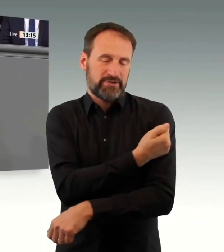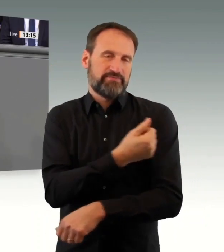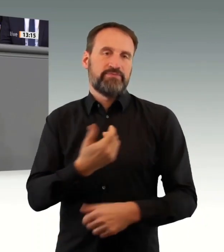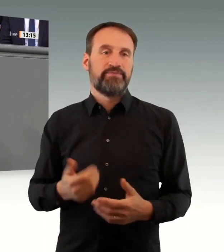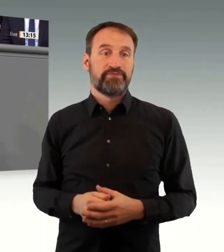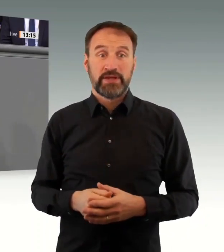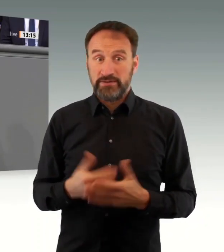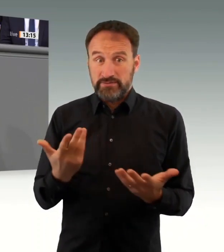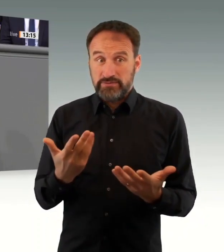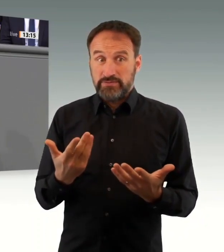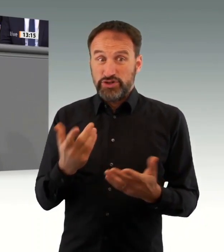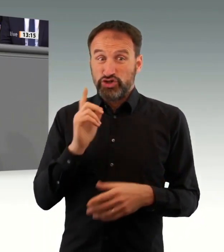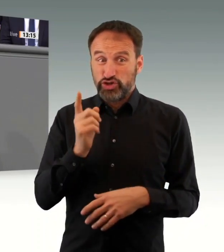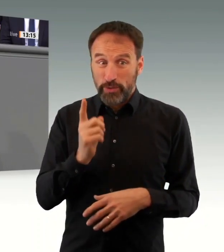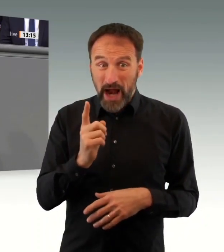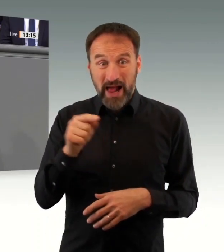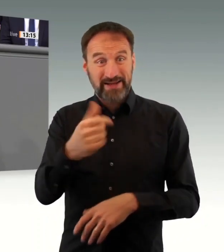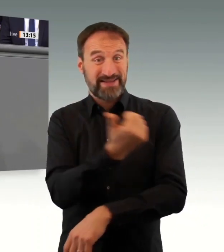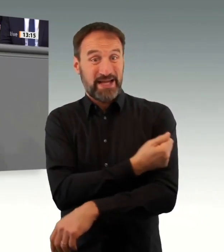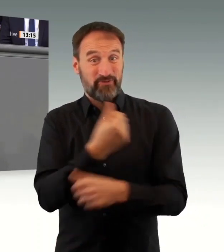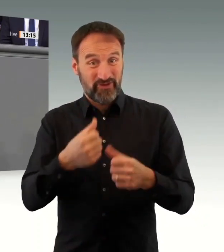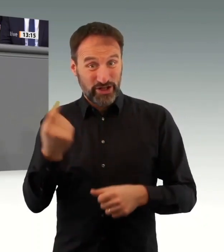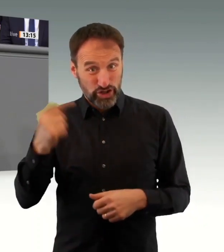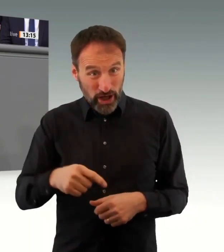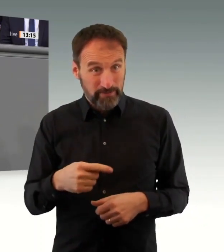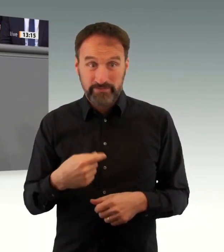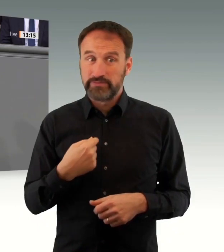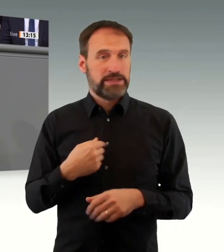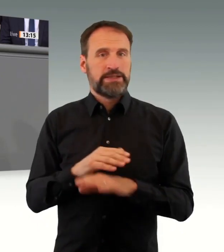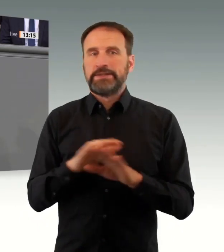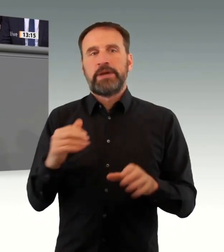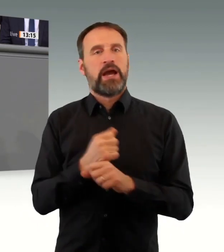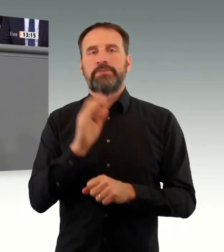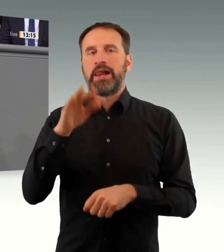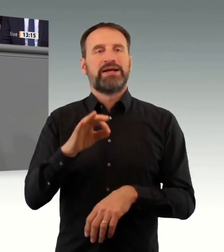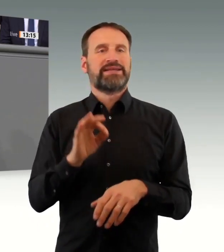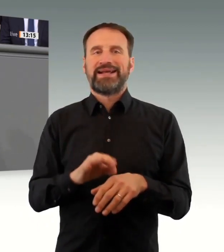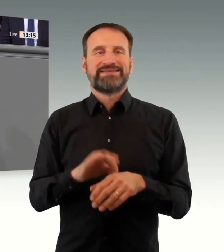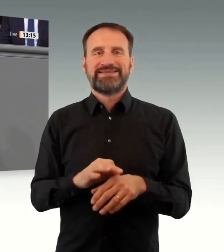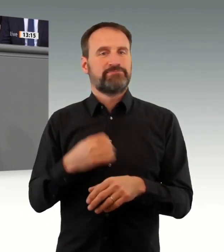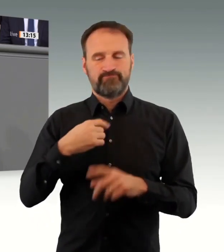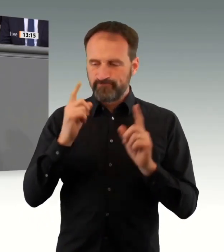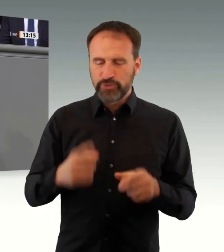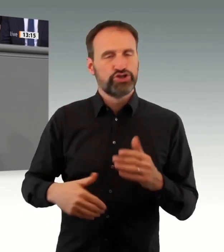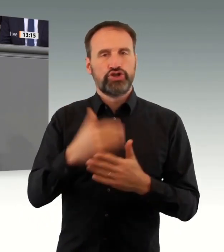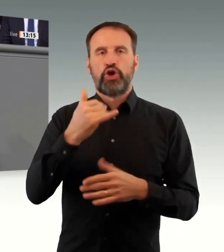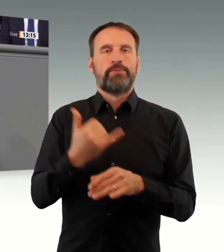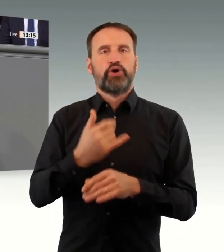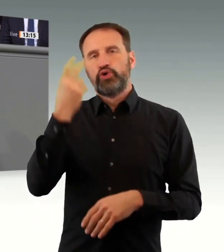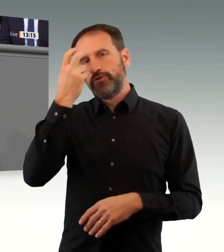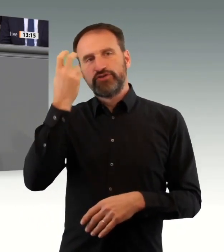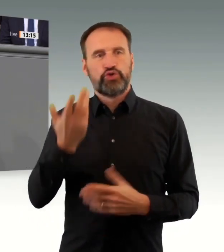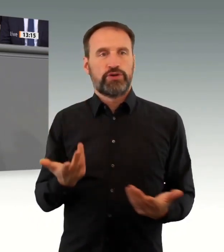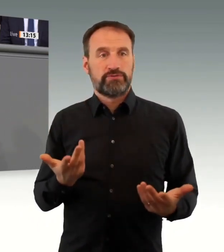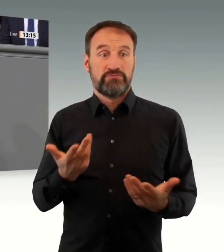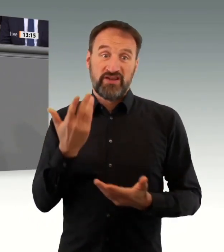Rede zur Konstituierung des 20. Deutschen Bundestages uns alle bereits auf den Unterschied zwischen Repräsentanz und Repräsentativität